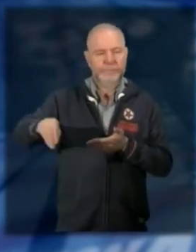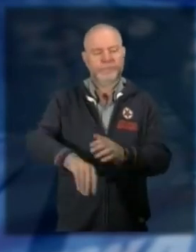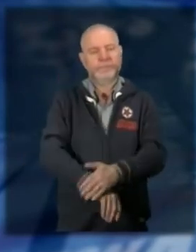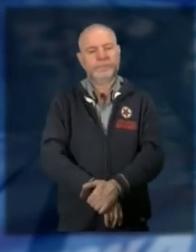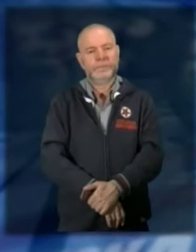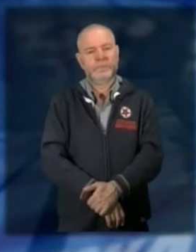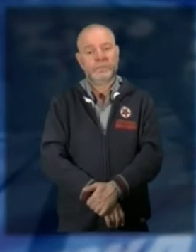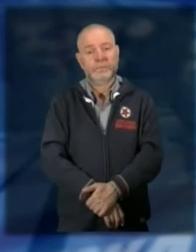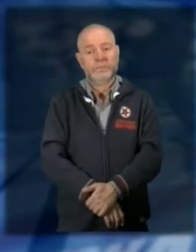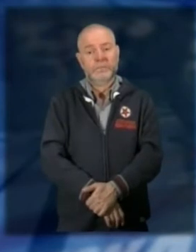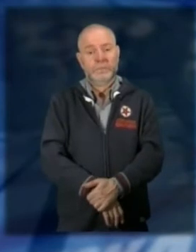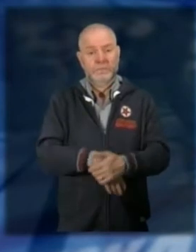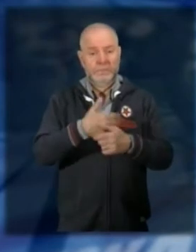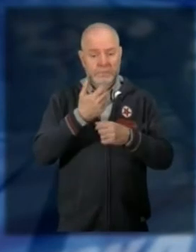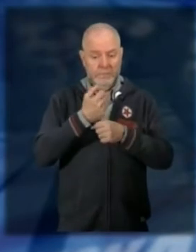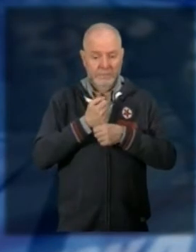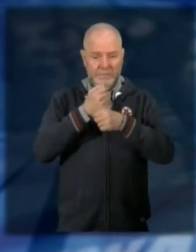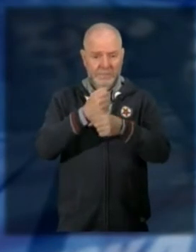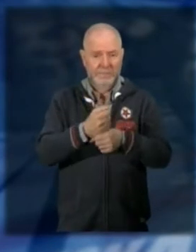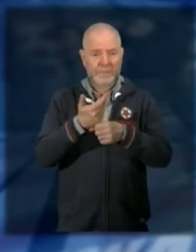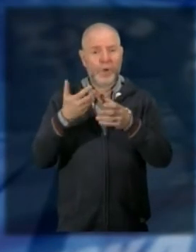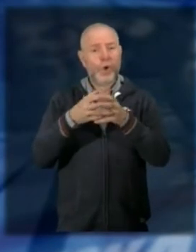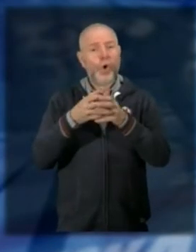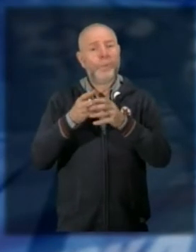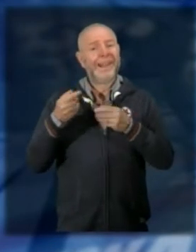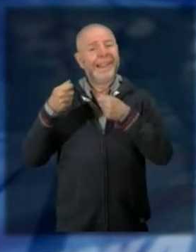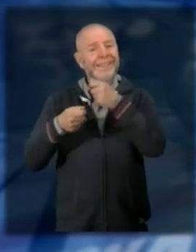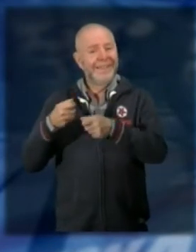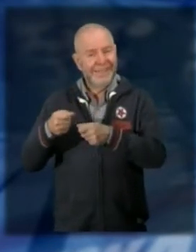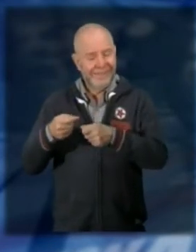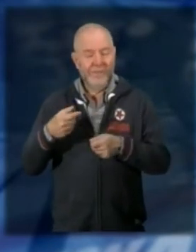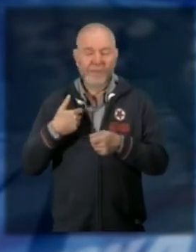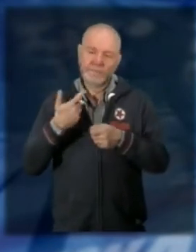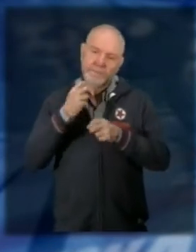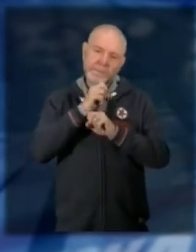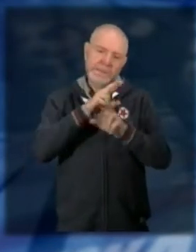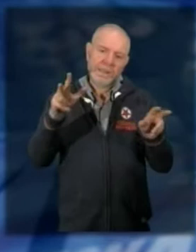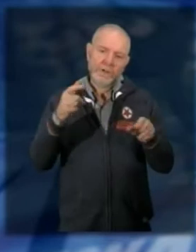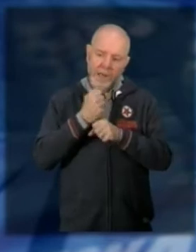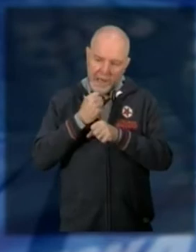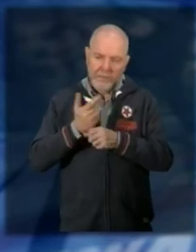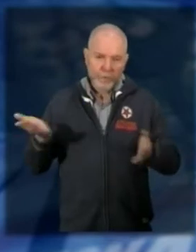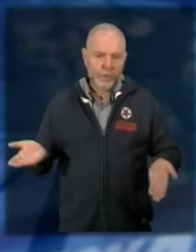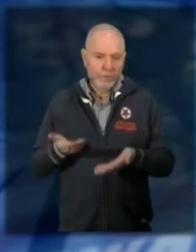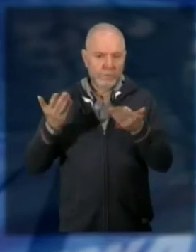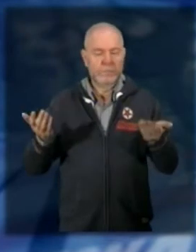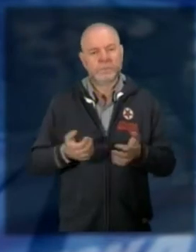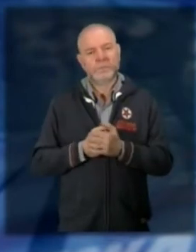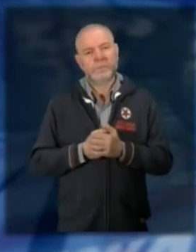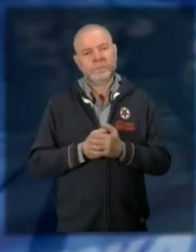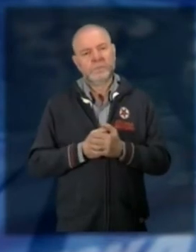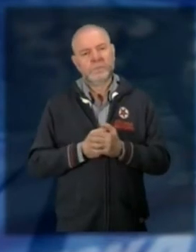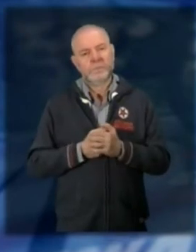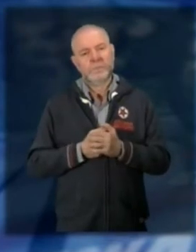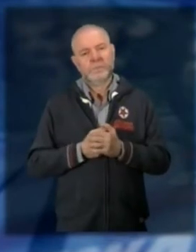dando in mano la manutenzione ordinaria alle cooperative vogliamo dare un bel messaggio al mondo del lavoro locale sottolinea Monti